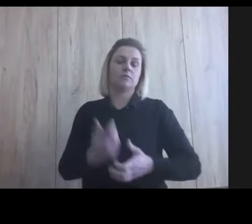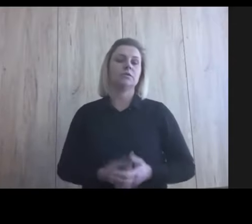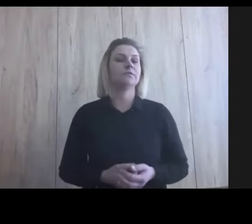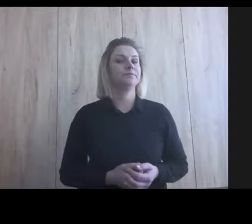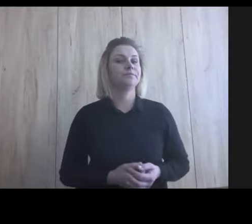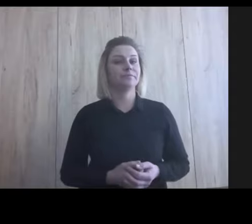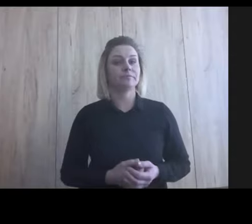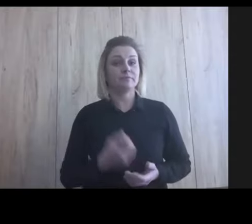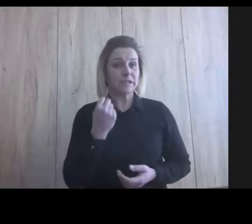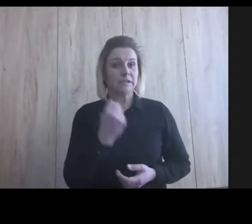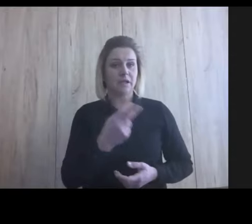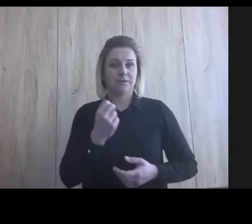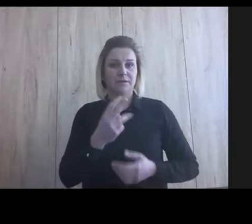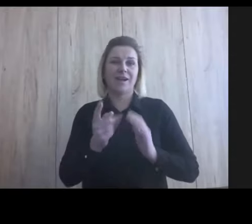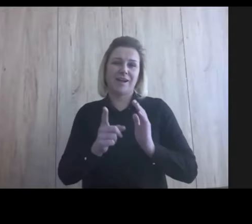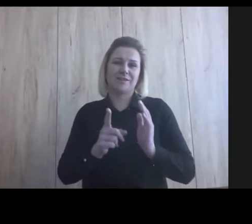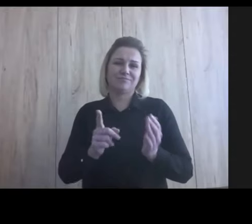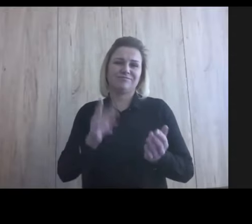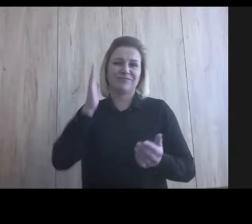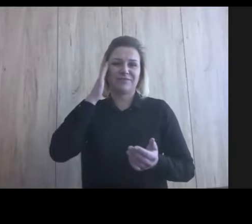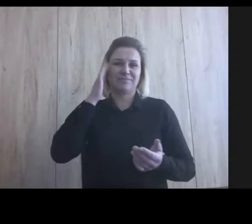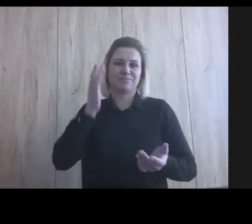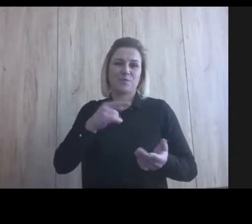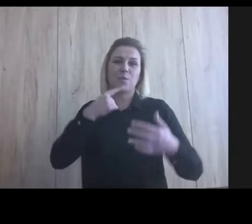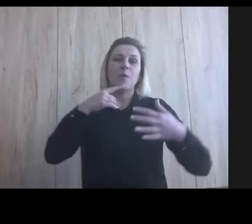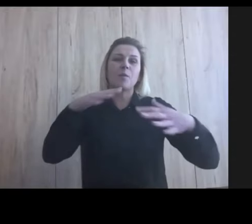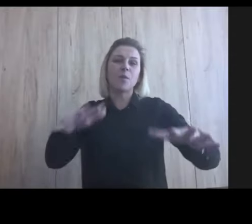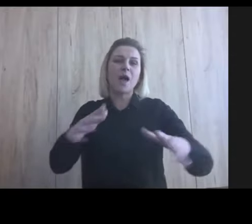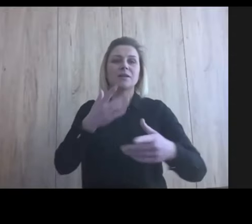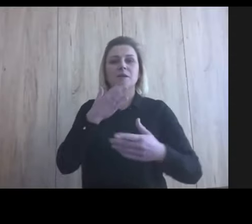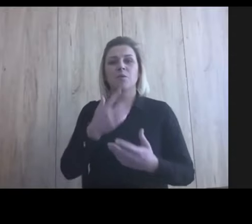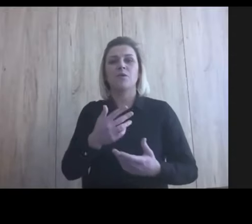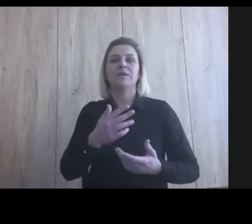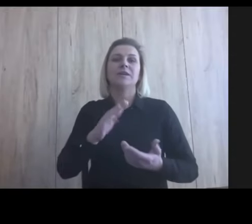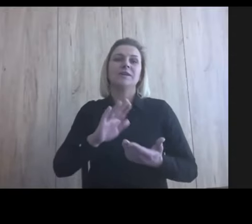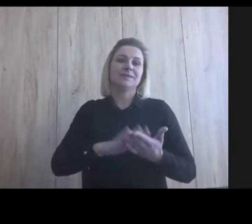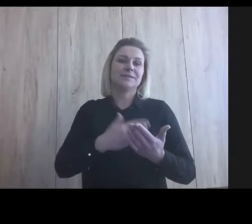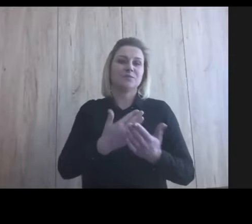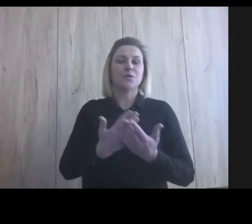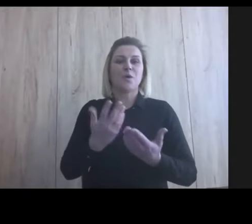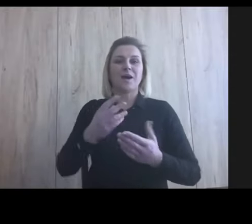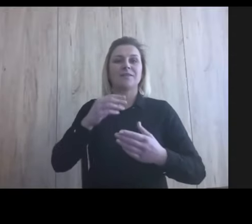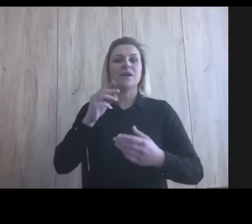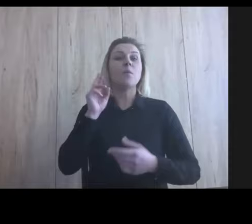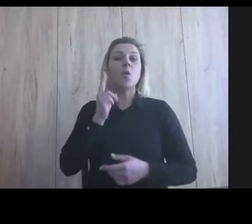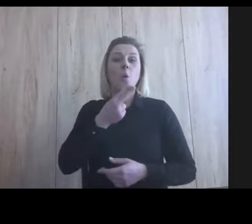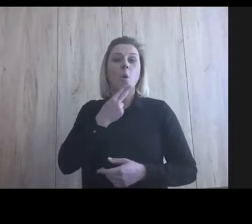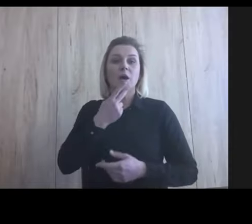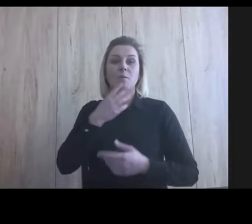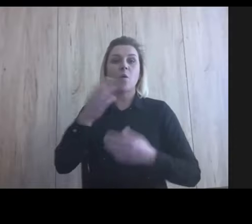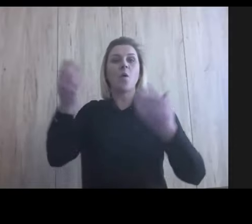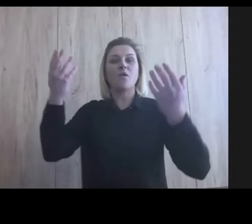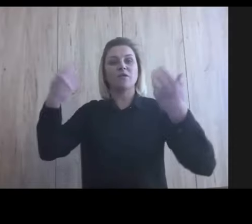też często słyszymy takie zdanie, jesteśmy, które wypowiadają głusi, że jesteśmy niepełnosprawni